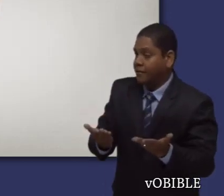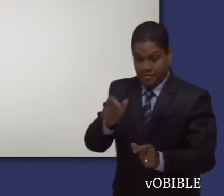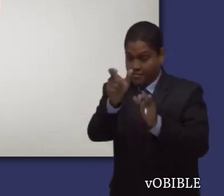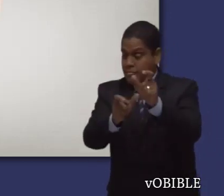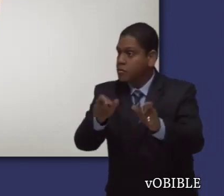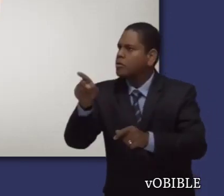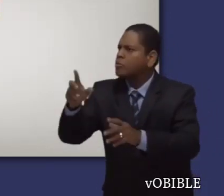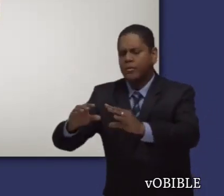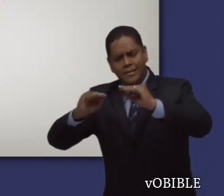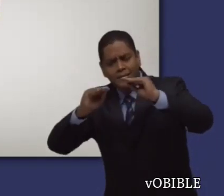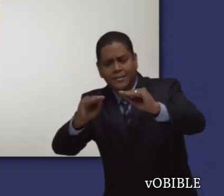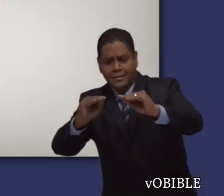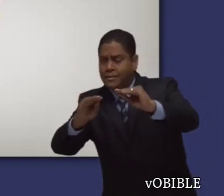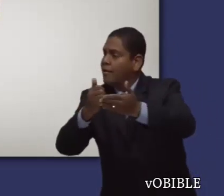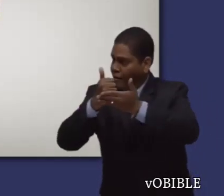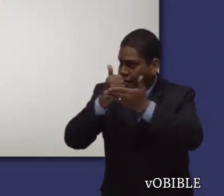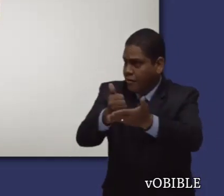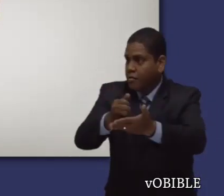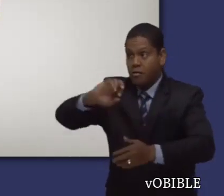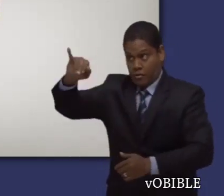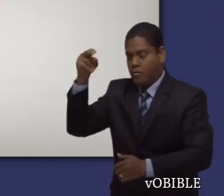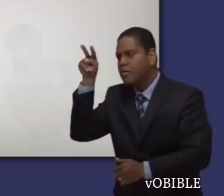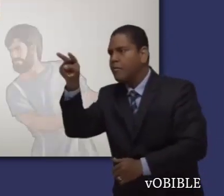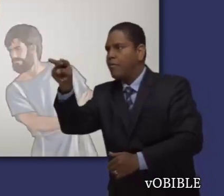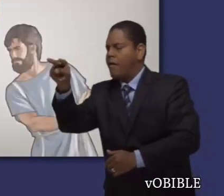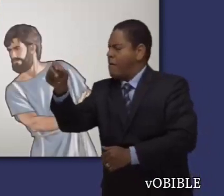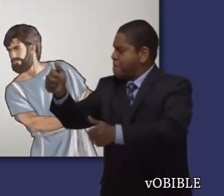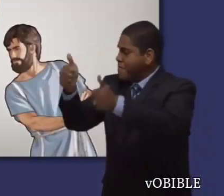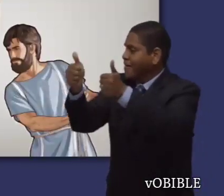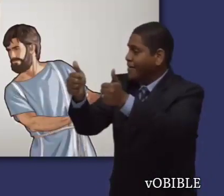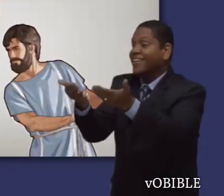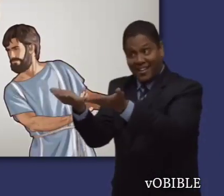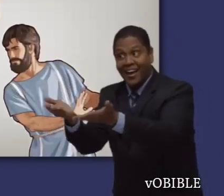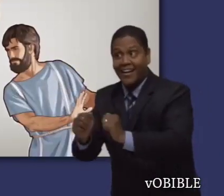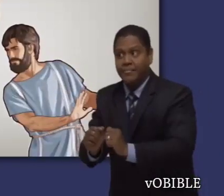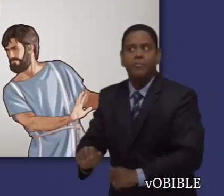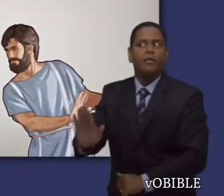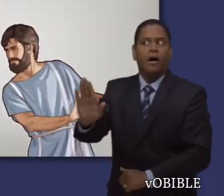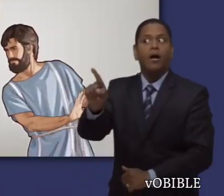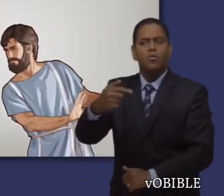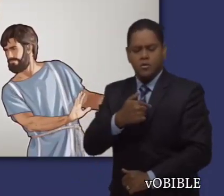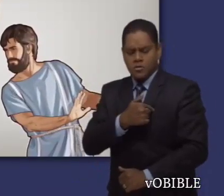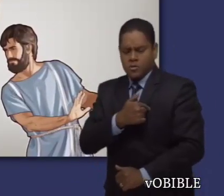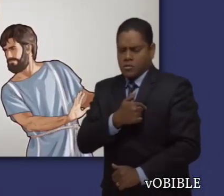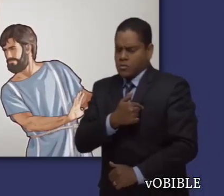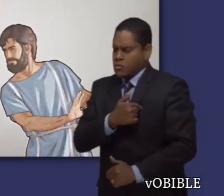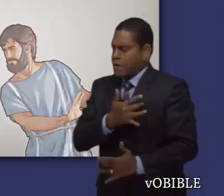A hacer todo lo posible para tener la aprobación de Dios y a huir de los deseos de la juventud.